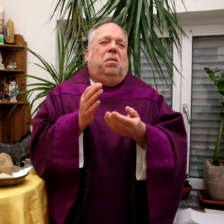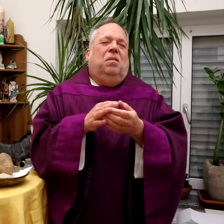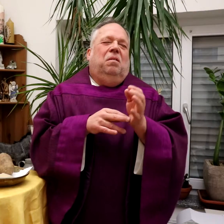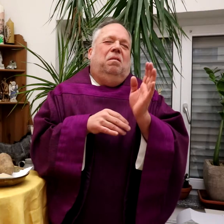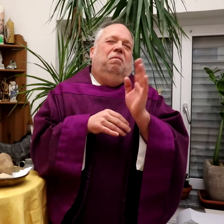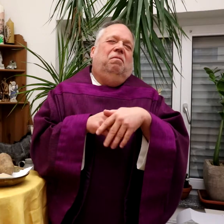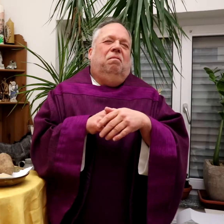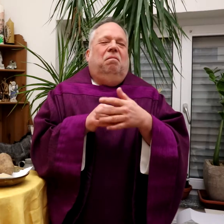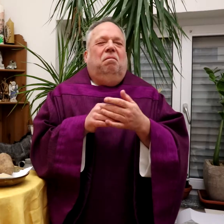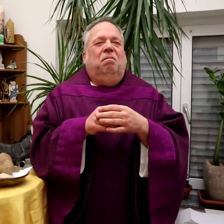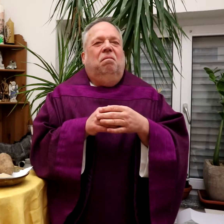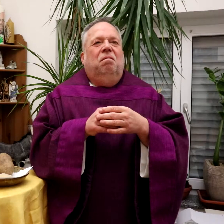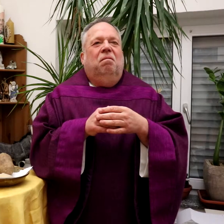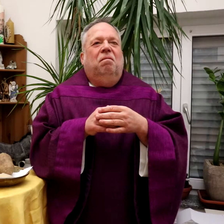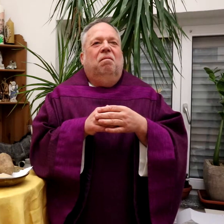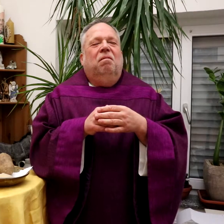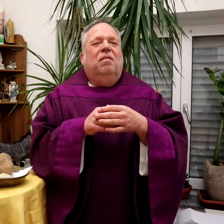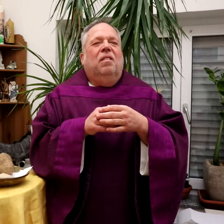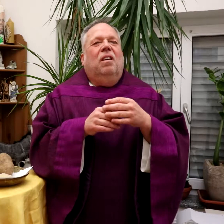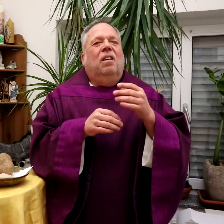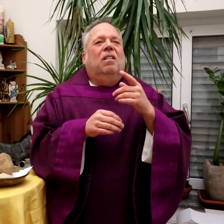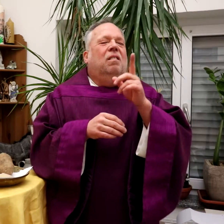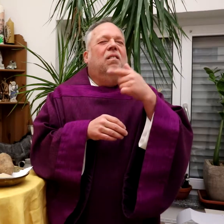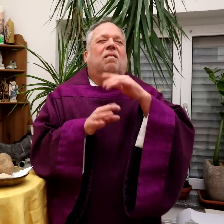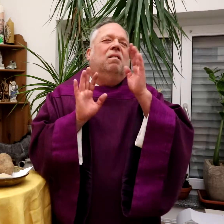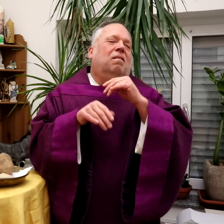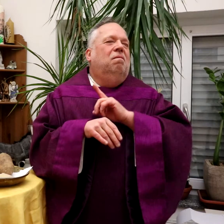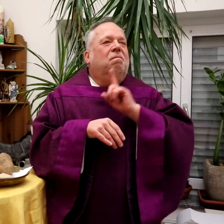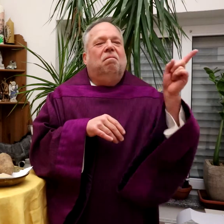Es gibt Taubblinde, die zum Beispiel gerne eine Postkarte basteln.